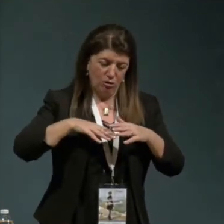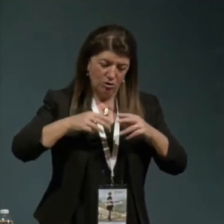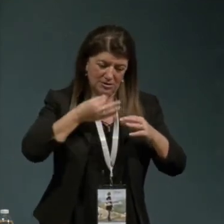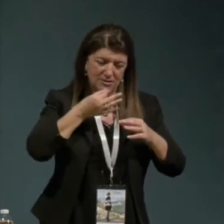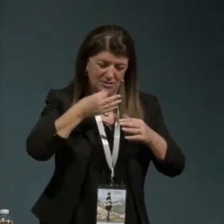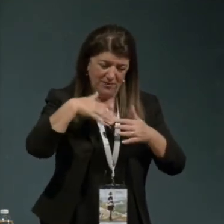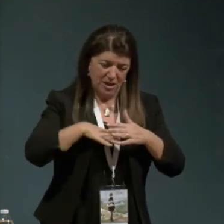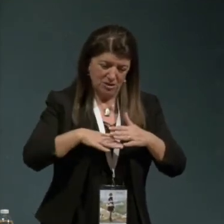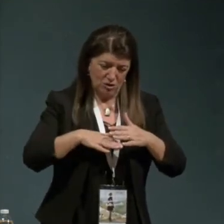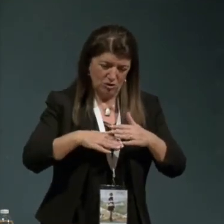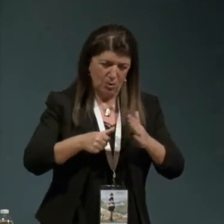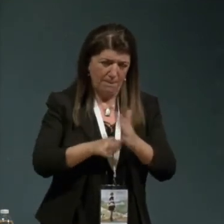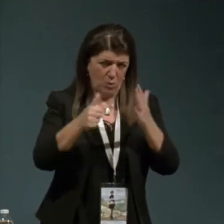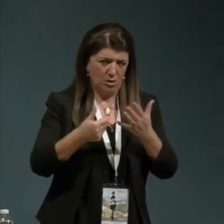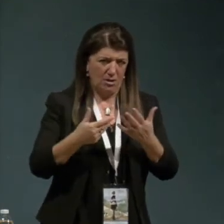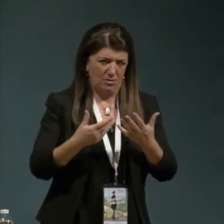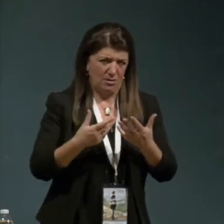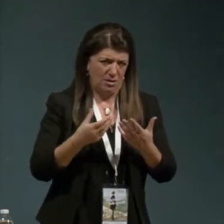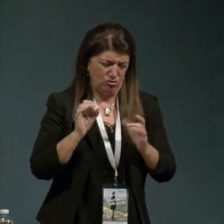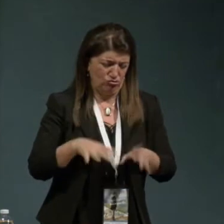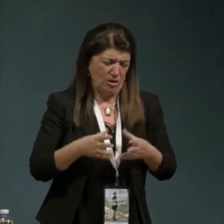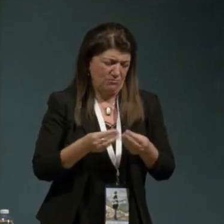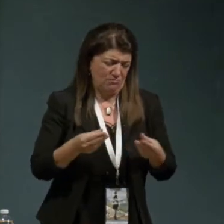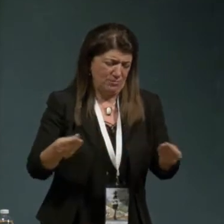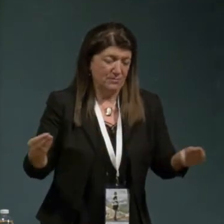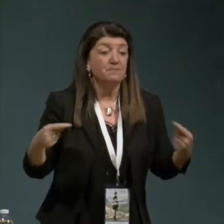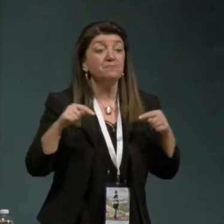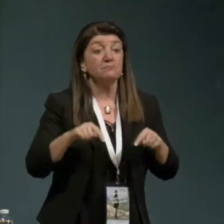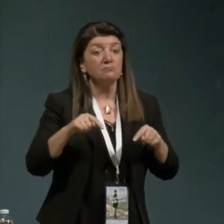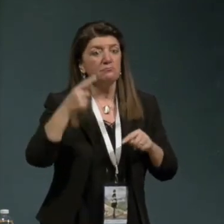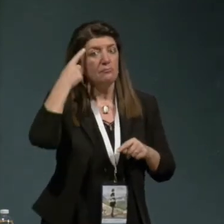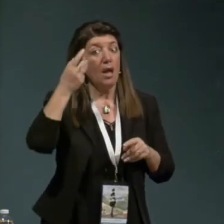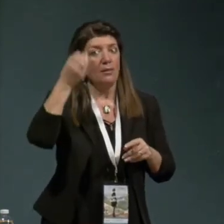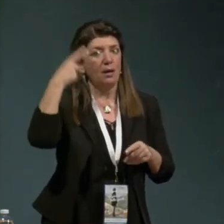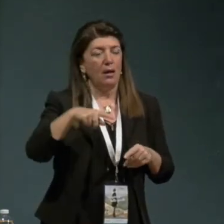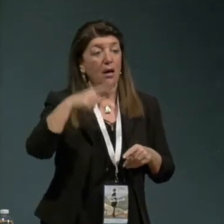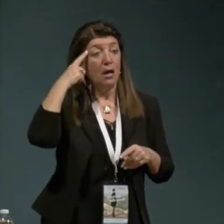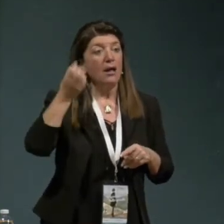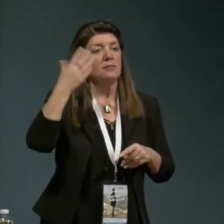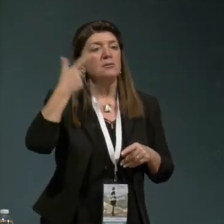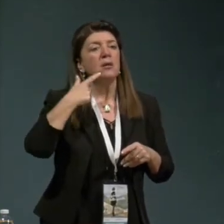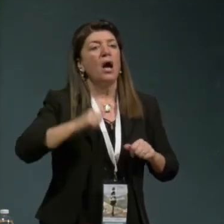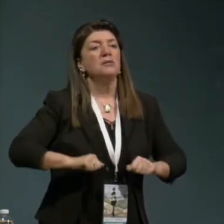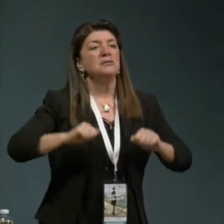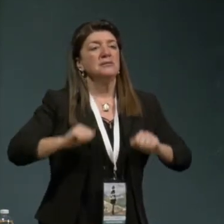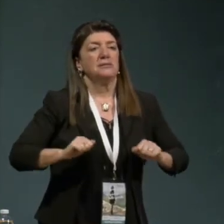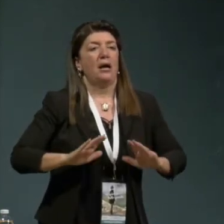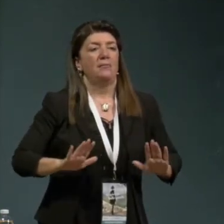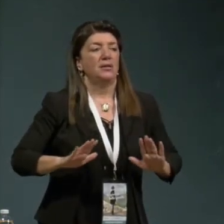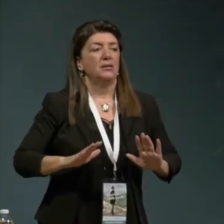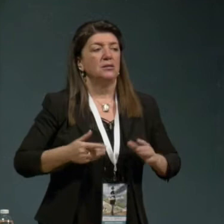questo allora la idea e questa idea della stabilità della